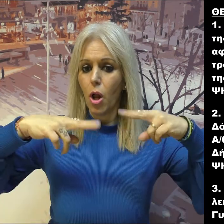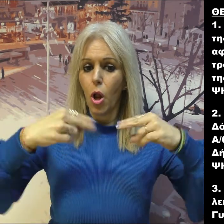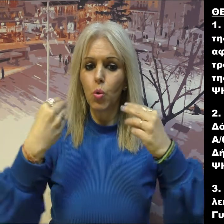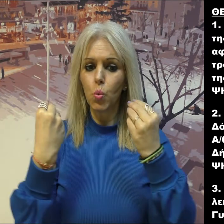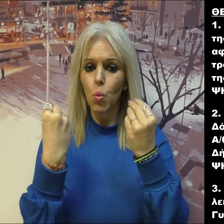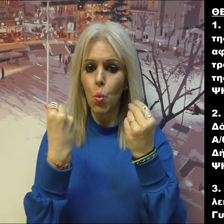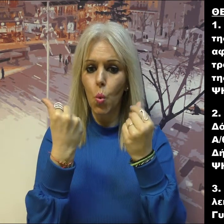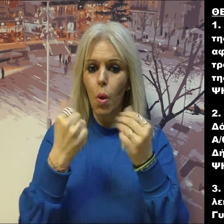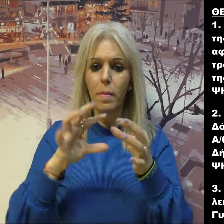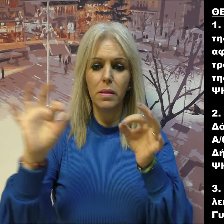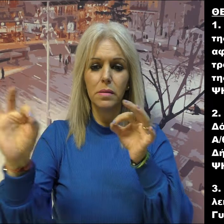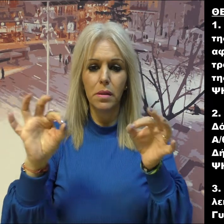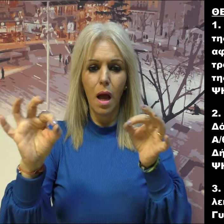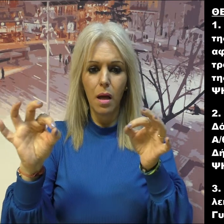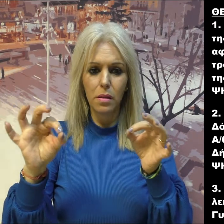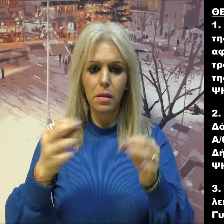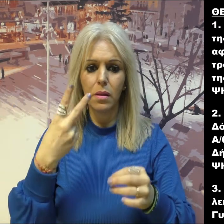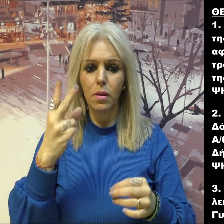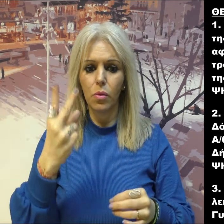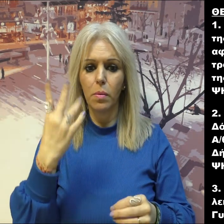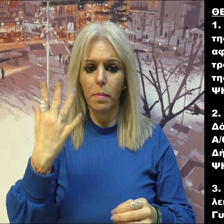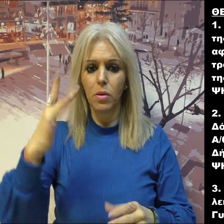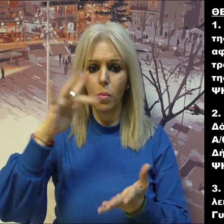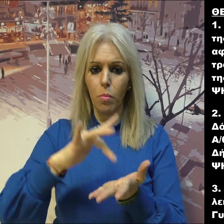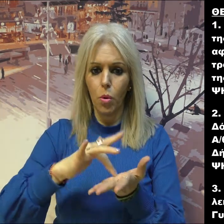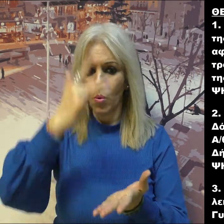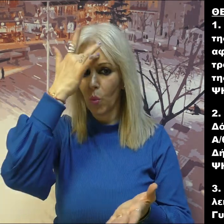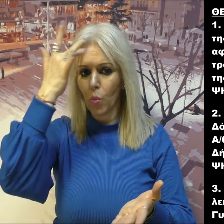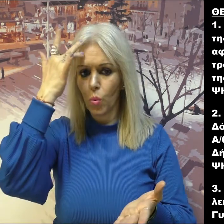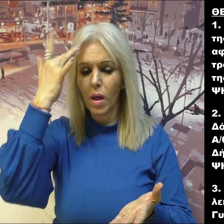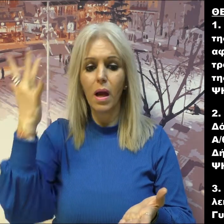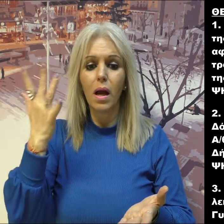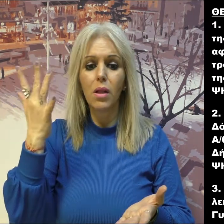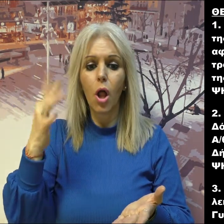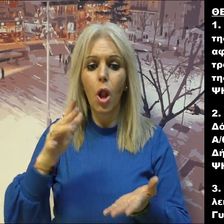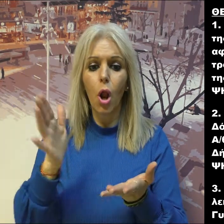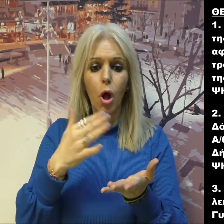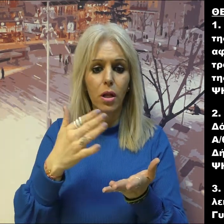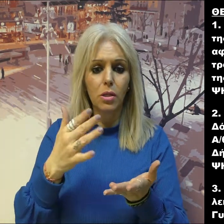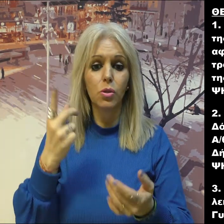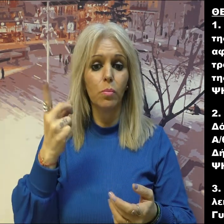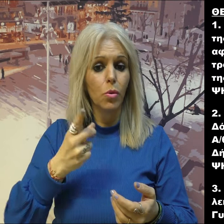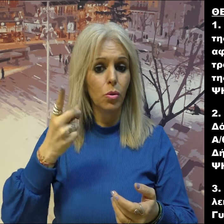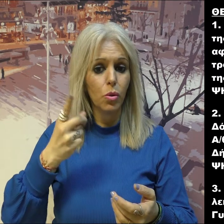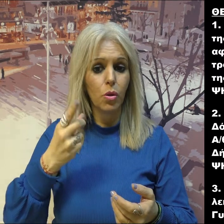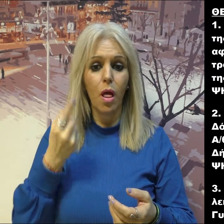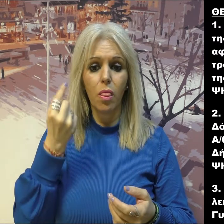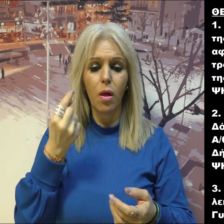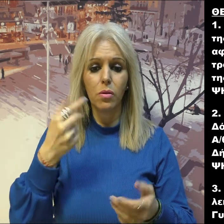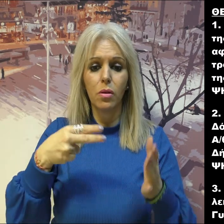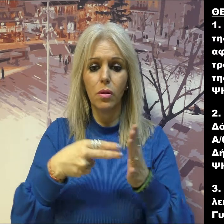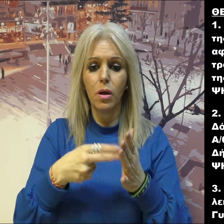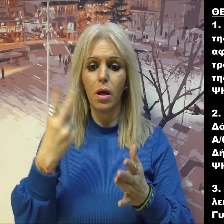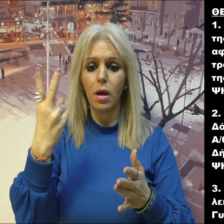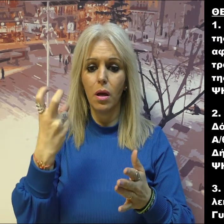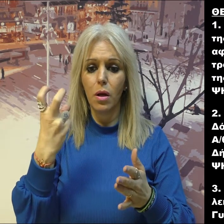2018, Απόφαση του Δημοτικού Συμβουλίου, που αφορά γνωμοδότηση για τοποποίηση σχεδίου στο Οικοδομικό Τετράγωνο 2-25 της